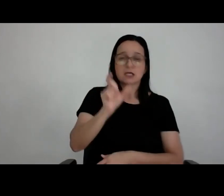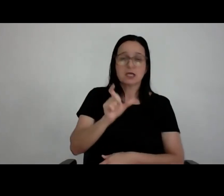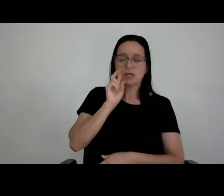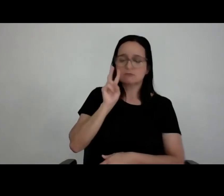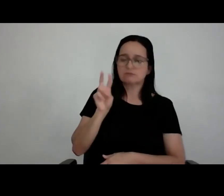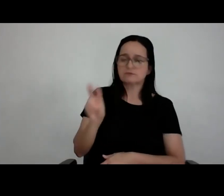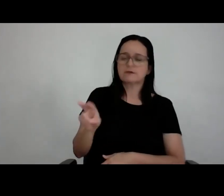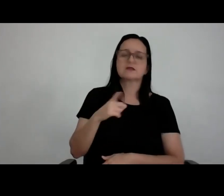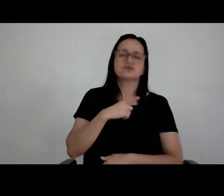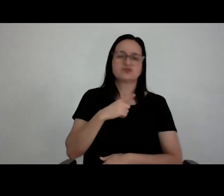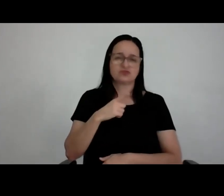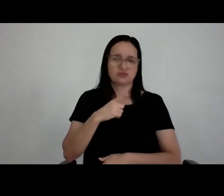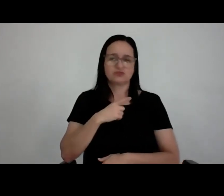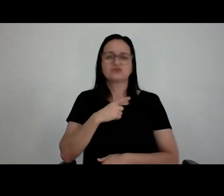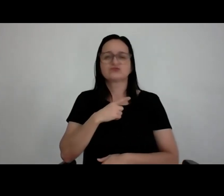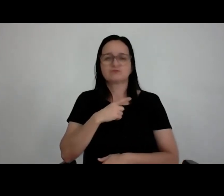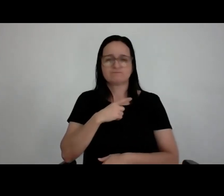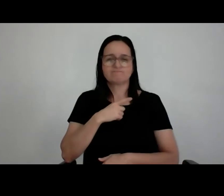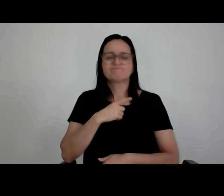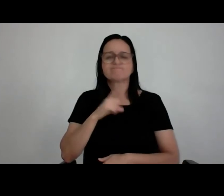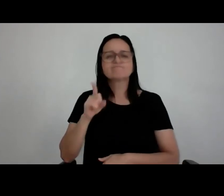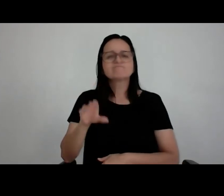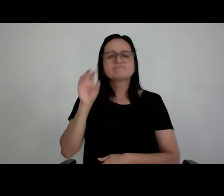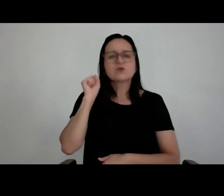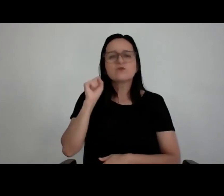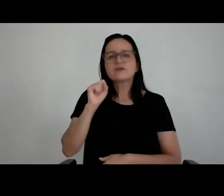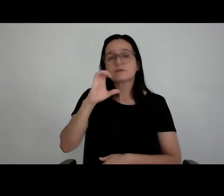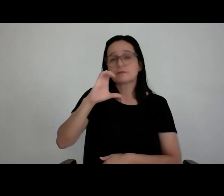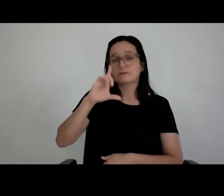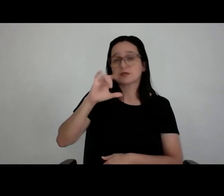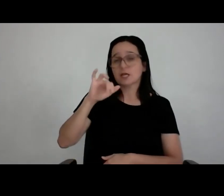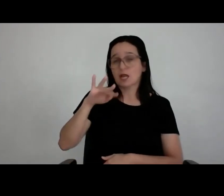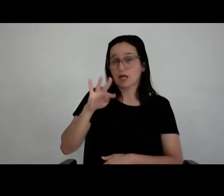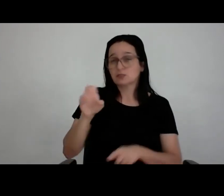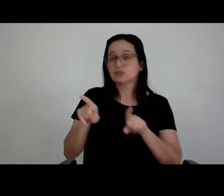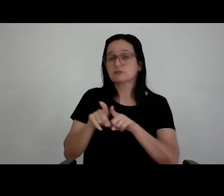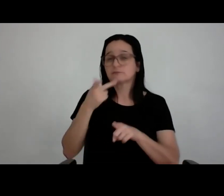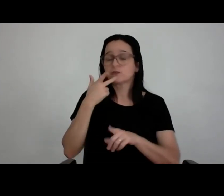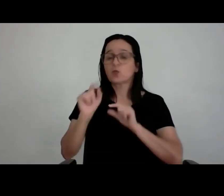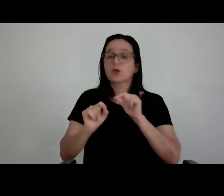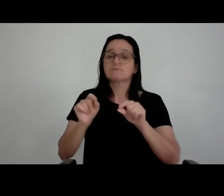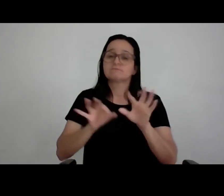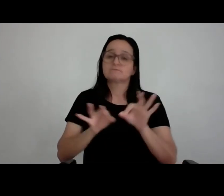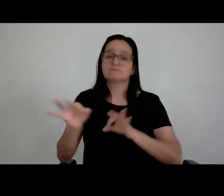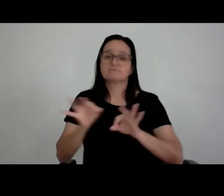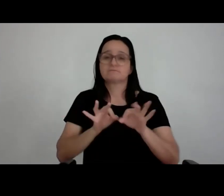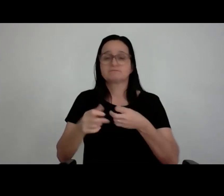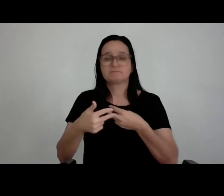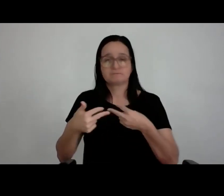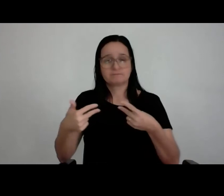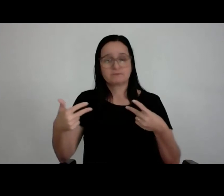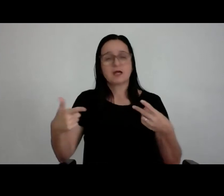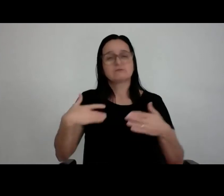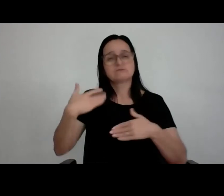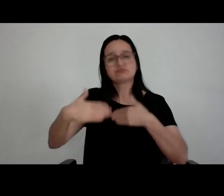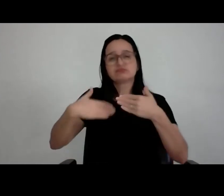ouvir não só o cliente, mas qualquer um que venha falar com você sobre aquele projeto, não é? Porque, ou seja, a capacidade, habilidade de